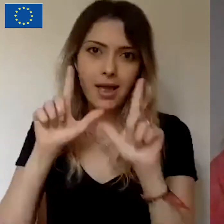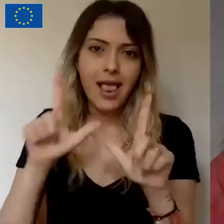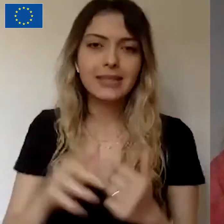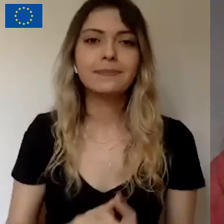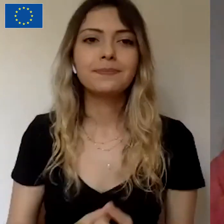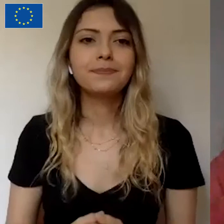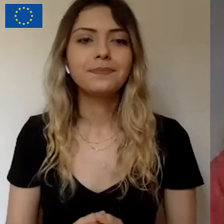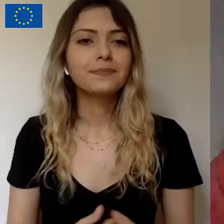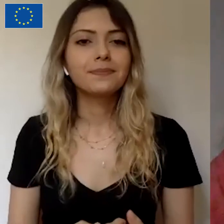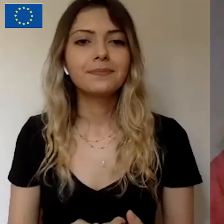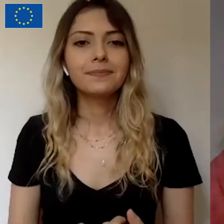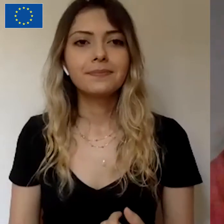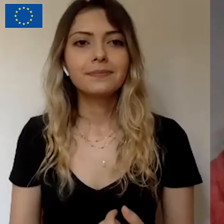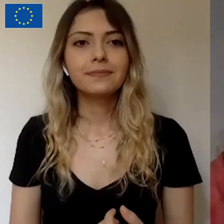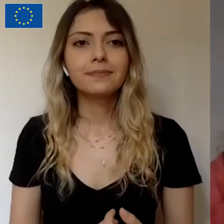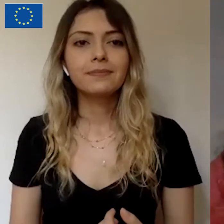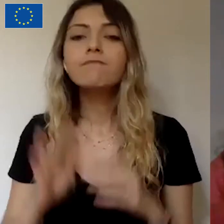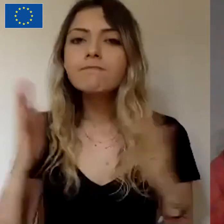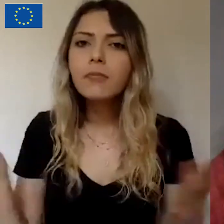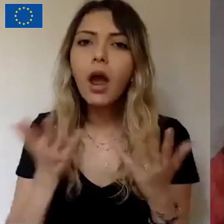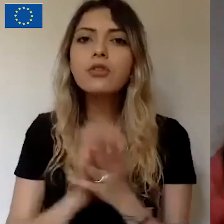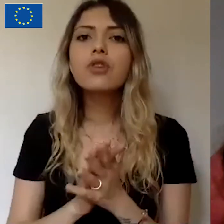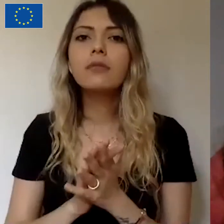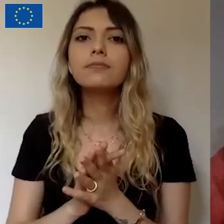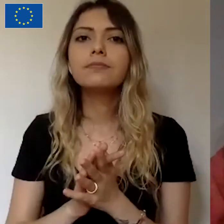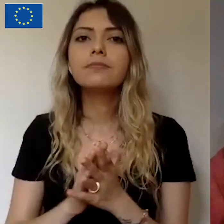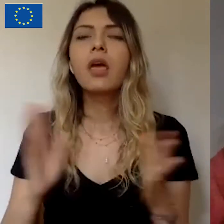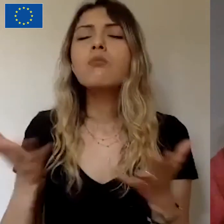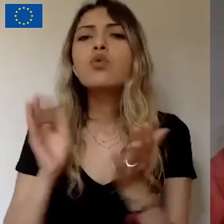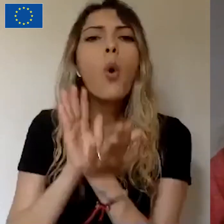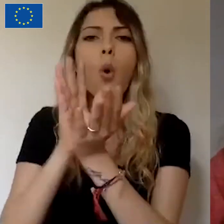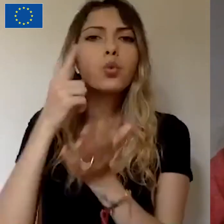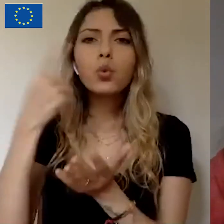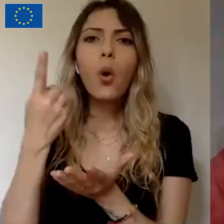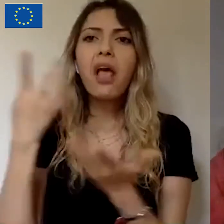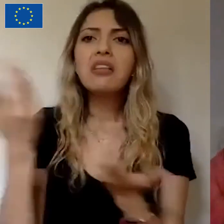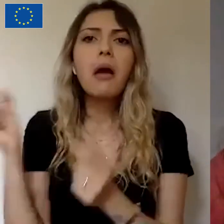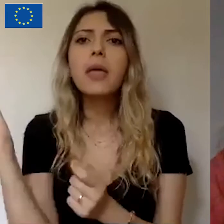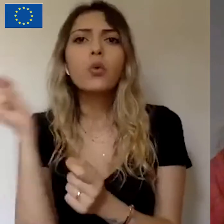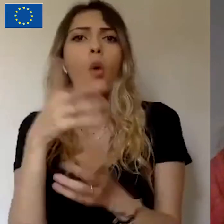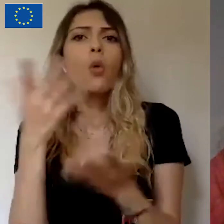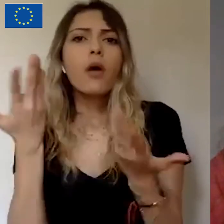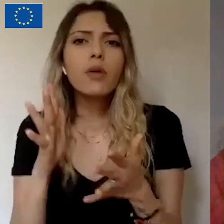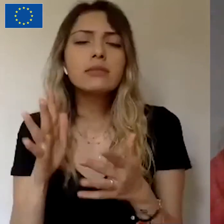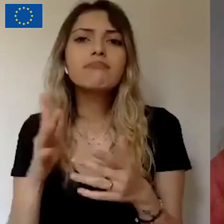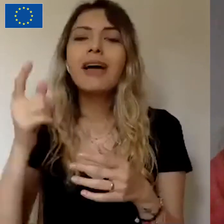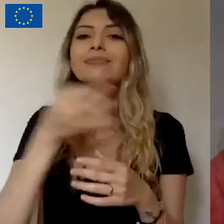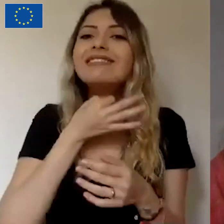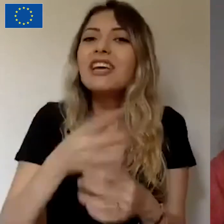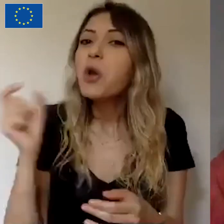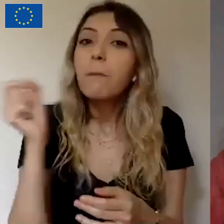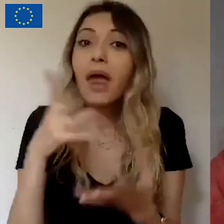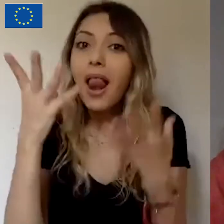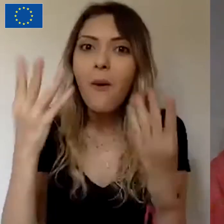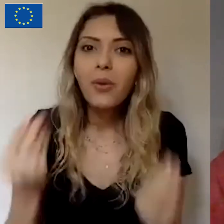seviyelerinde belirlemelerini. Ayrıca soyut olarak da belirlenebiliyor. Mesela bir teşekkür meyili atacağım. Net biliyor. Ya da